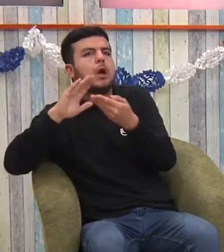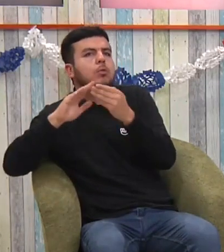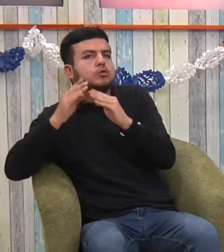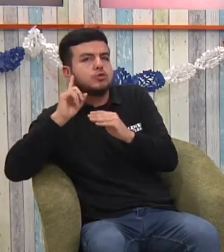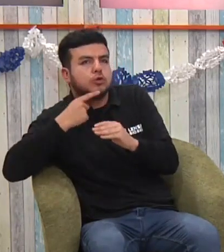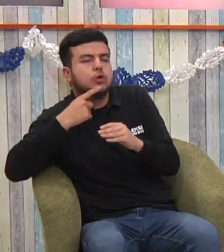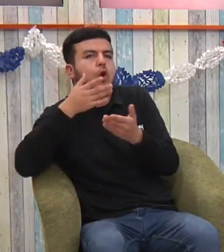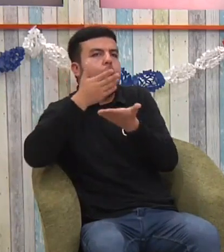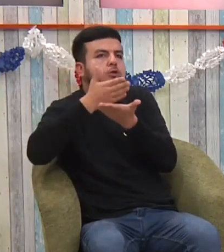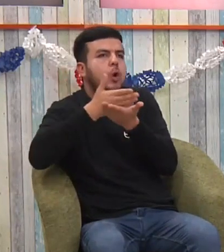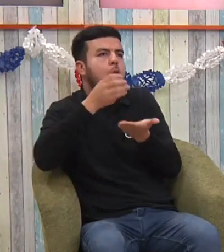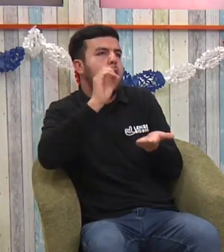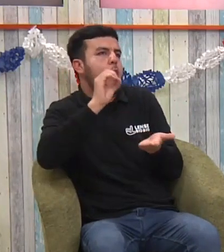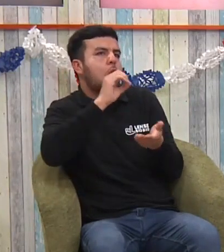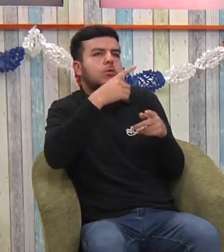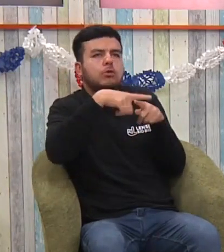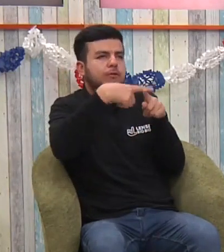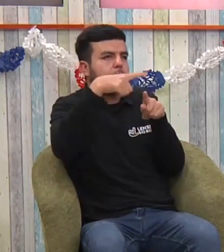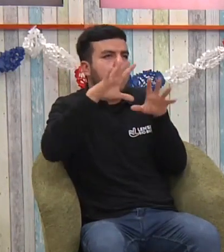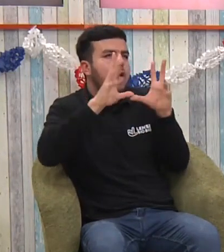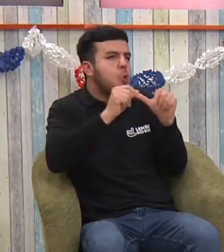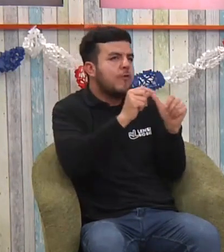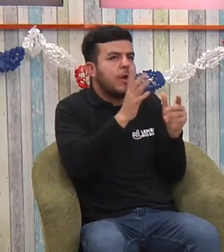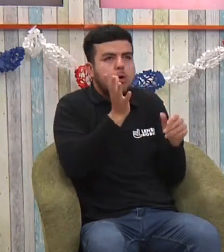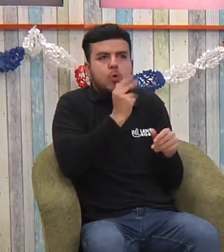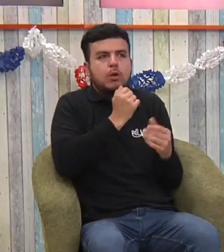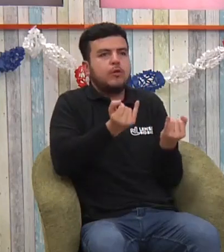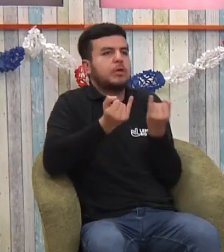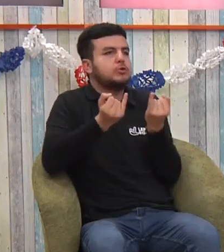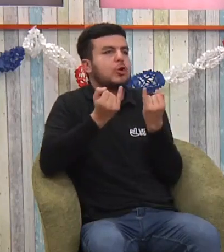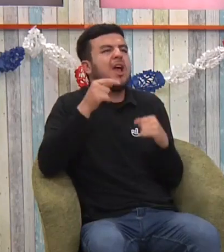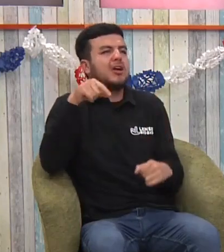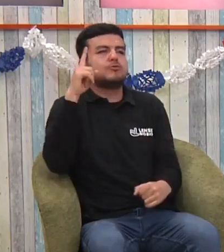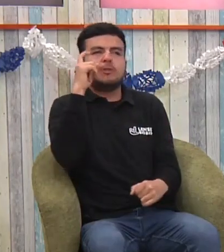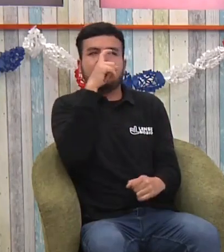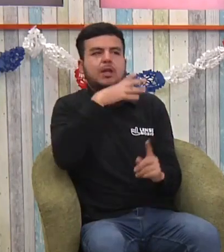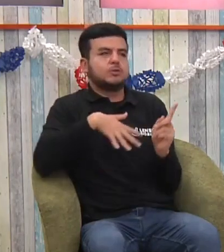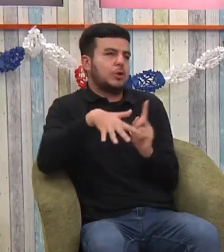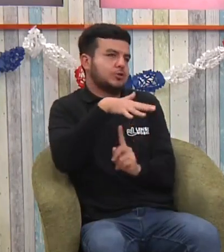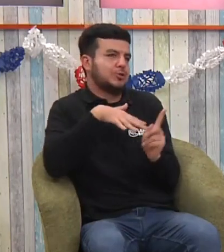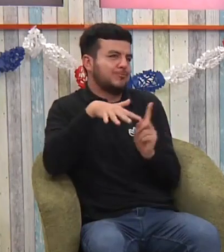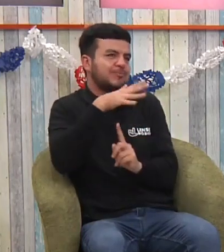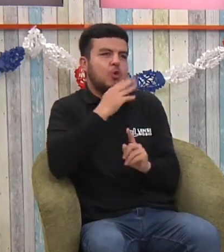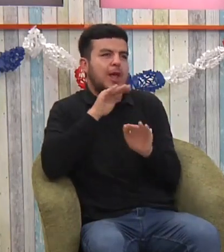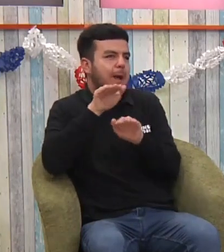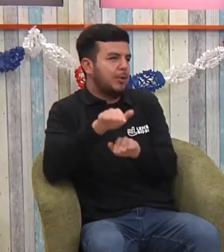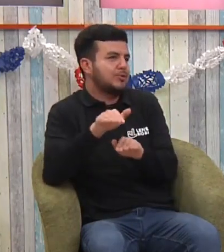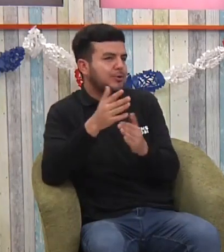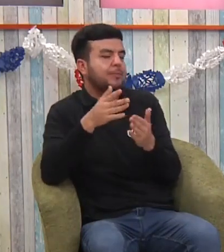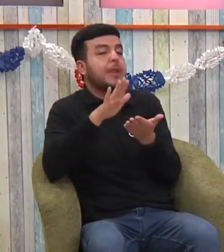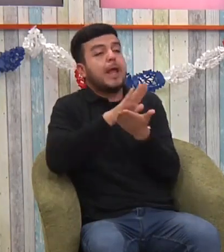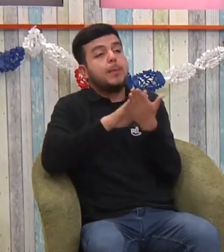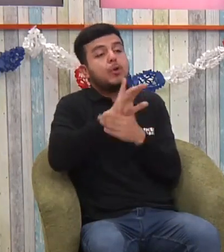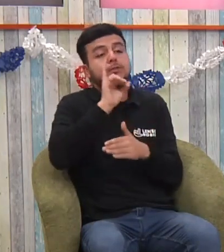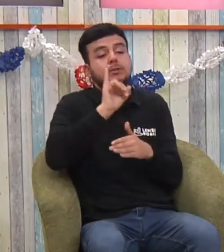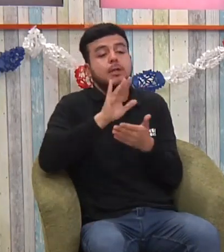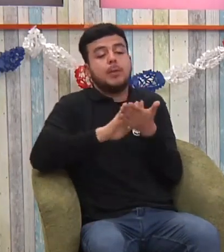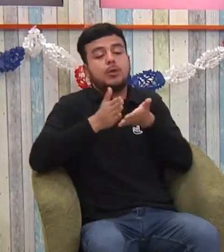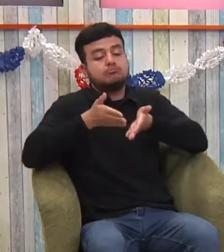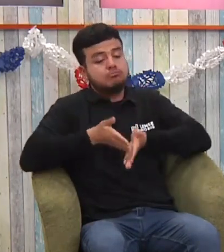sorda, y muchas veces las familias no tienen acceso a algo que es primordial, que es saber dónde voy. O sea, ¿dónde recibo apoyo? ¿Hay alguna